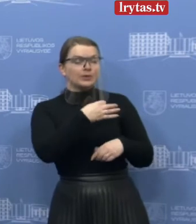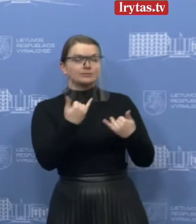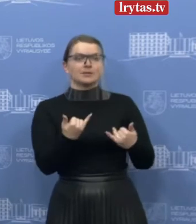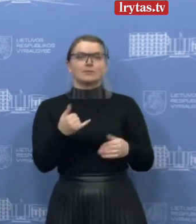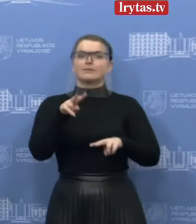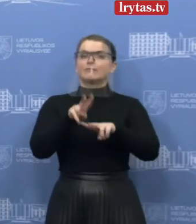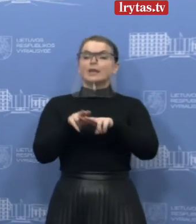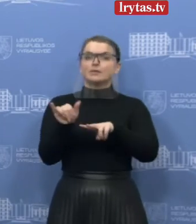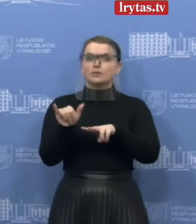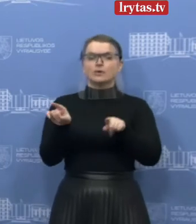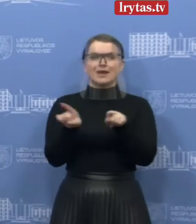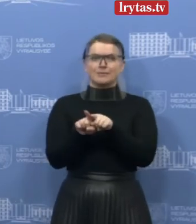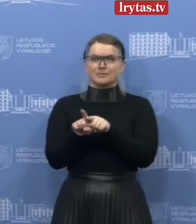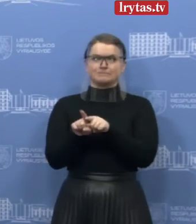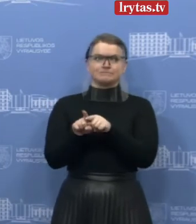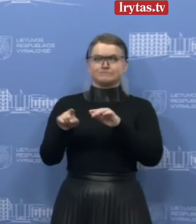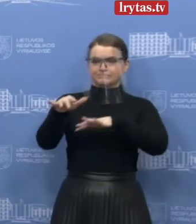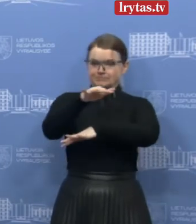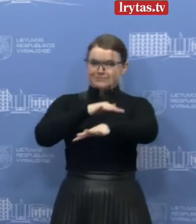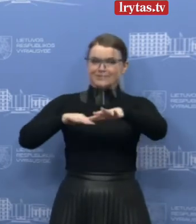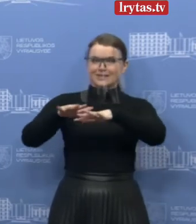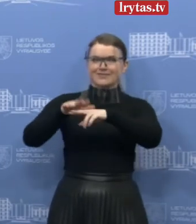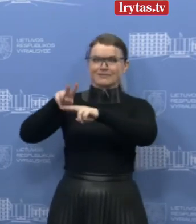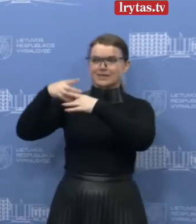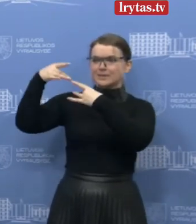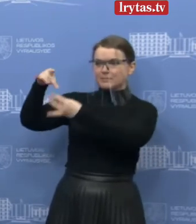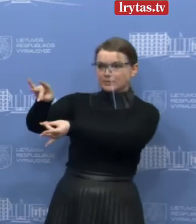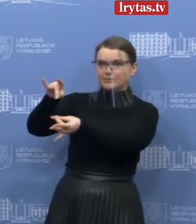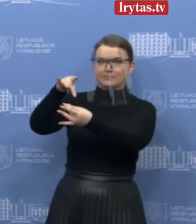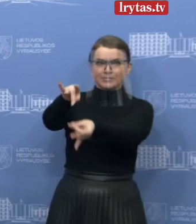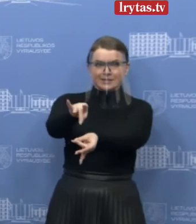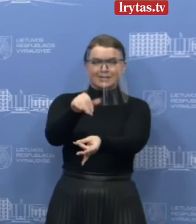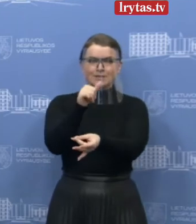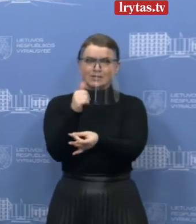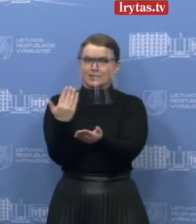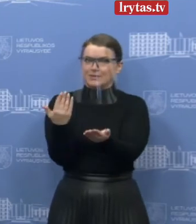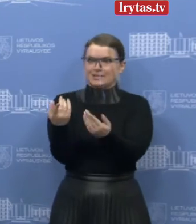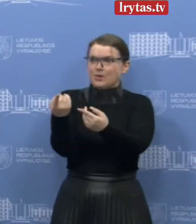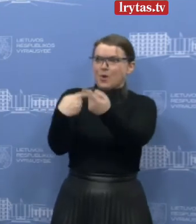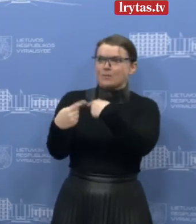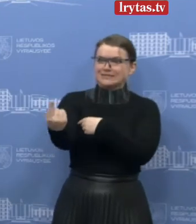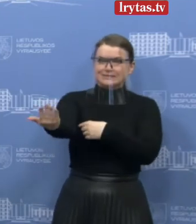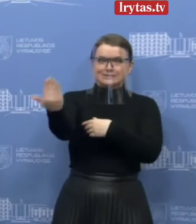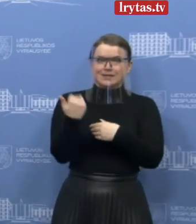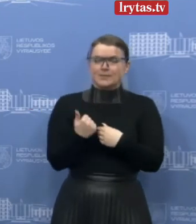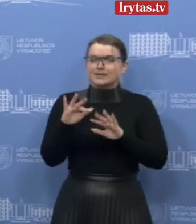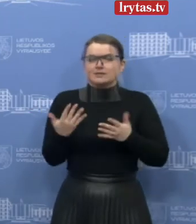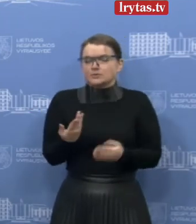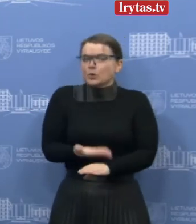pavadinkime geografiškai, atokiose kišenėse. Ir iš jų be abejo, pargabenti žmonės yra